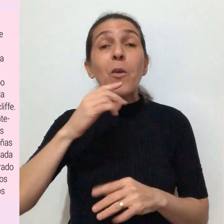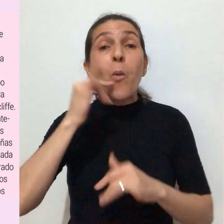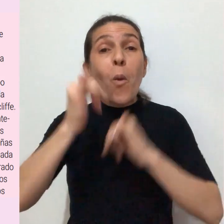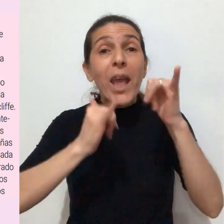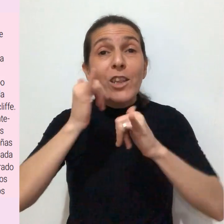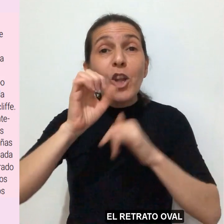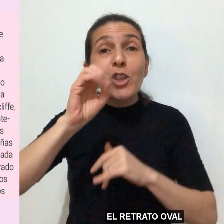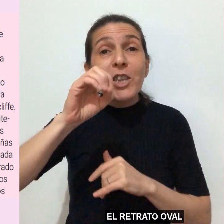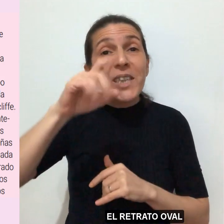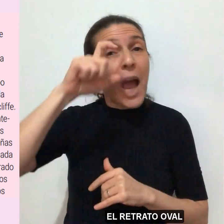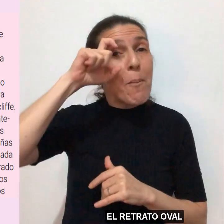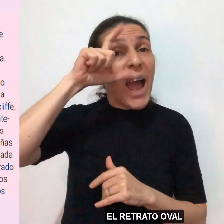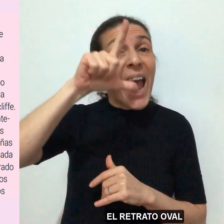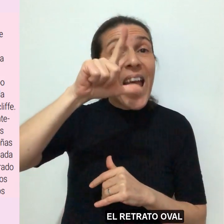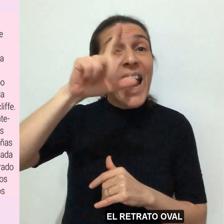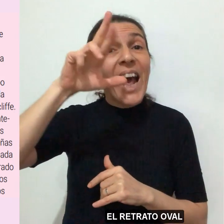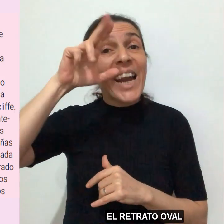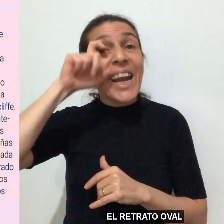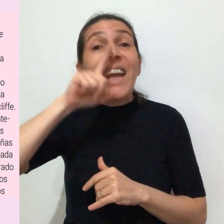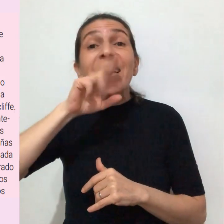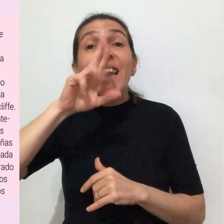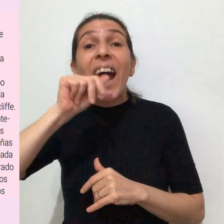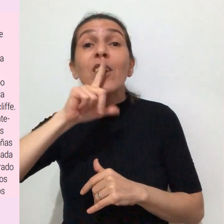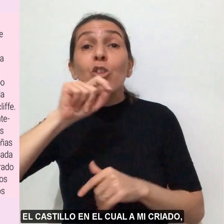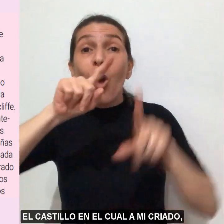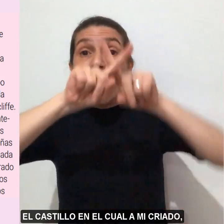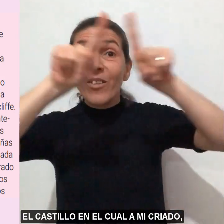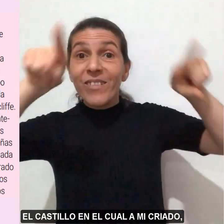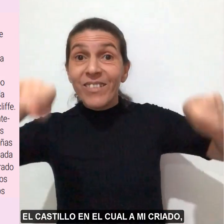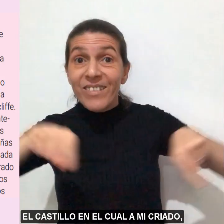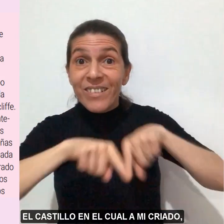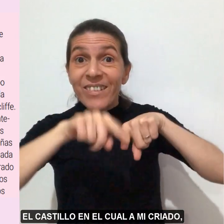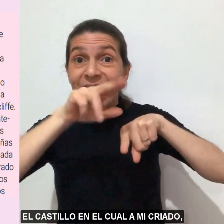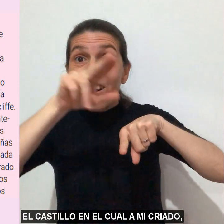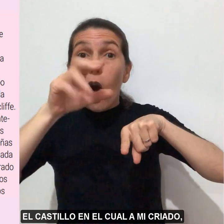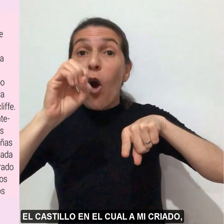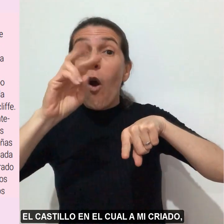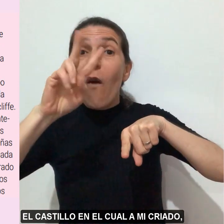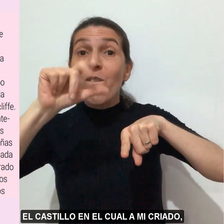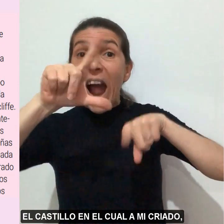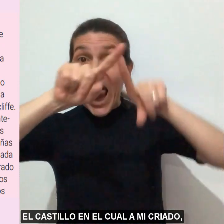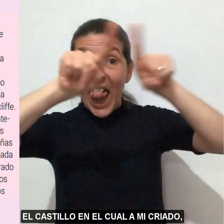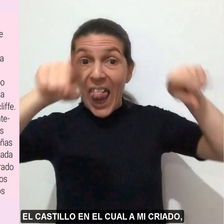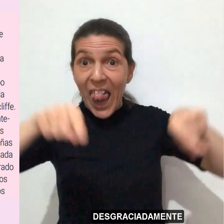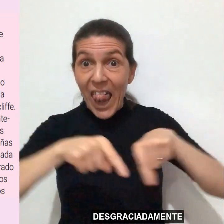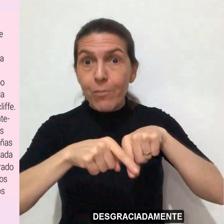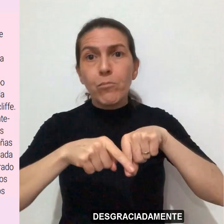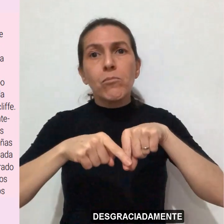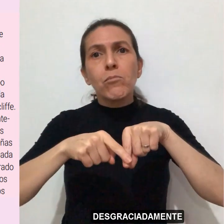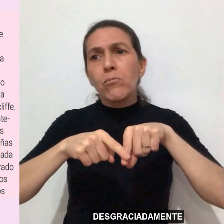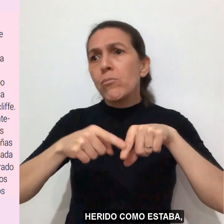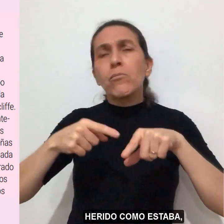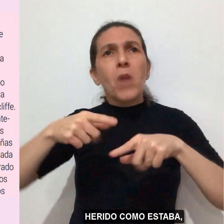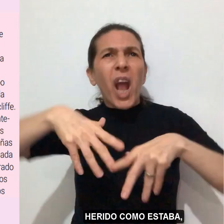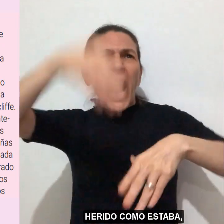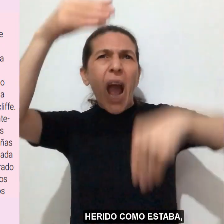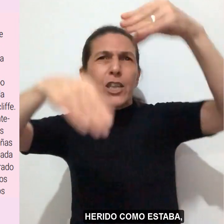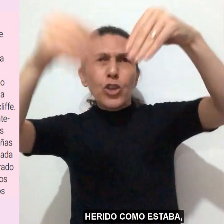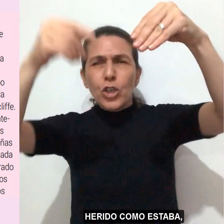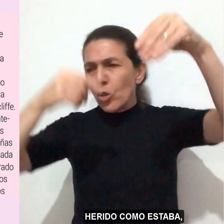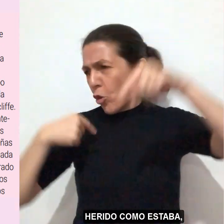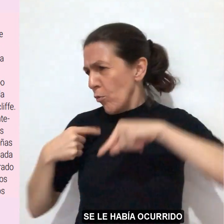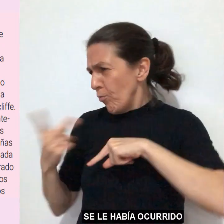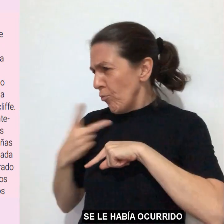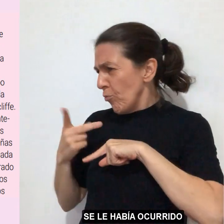El retrato oval. El castillo en el cual a mi criado, desgraciadamente herido como